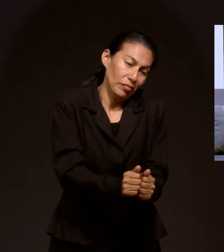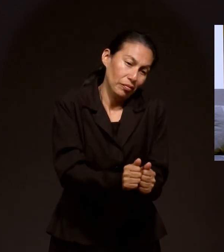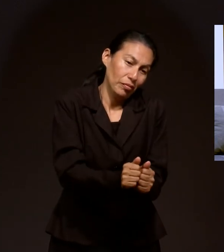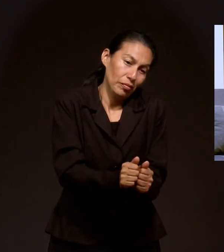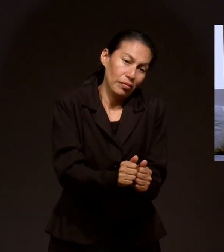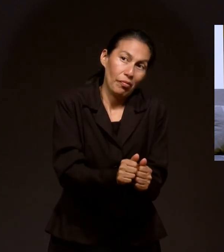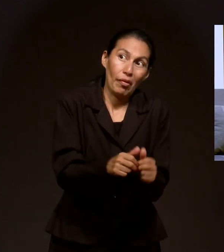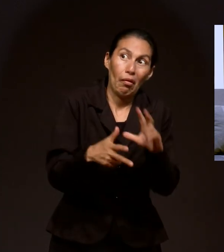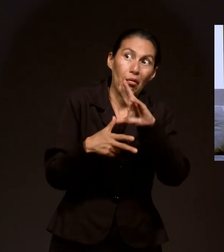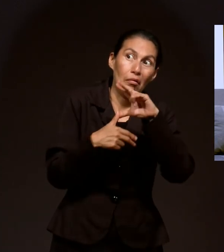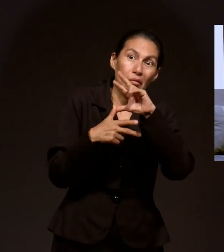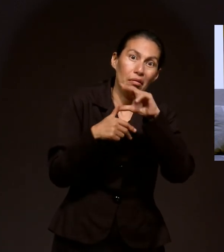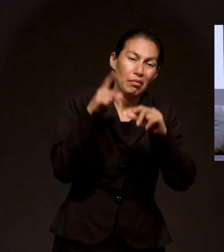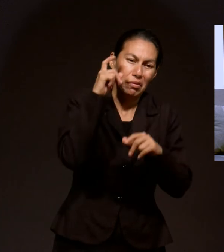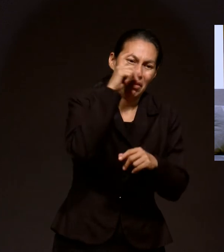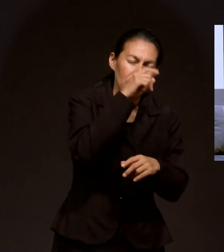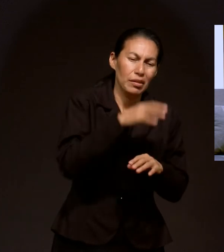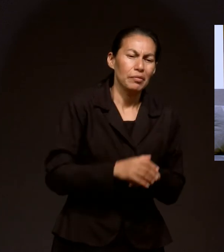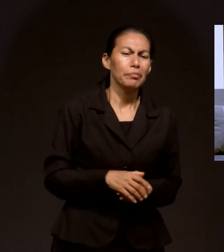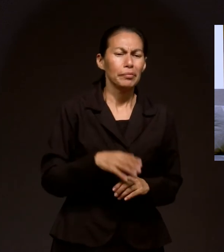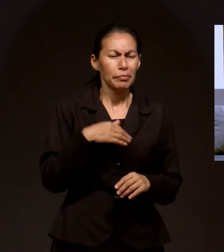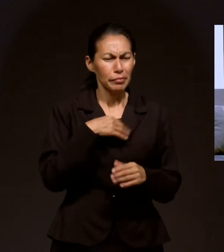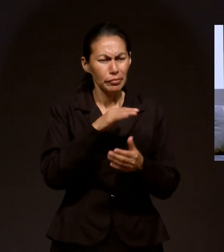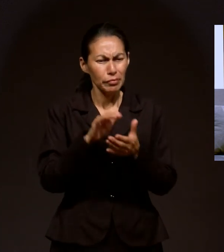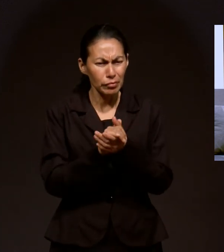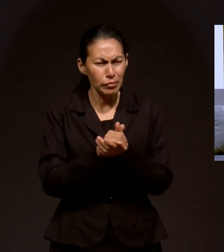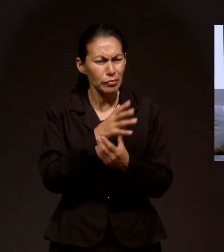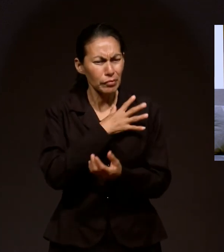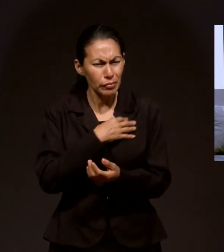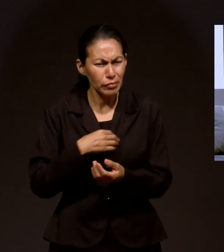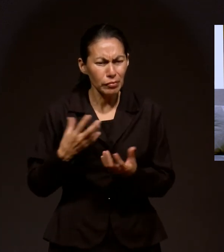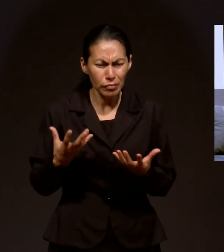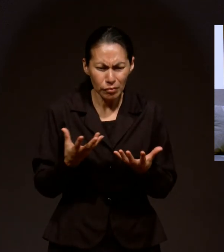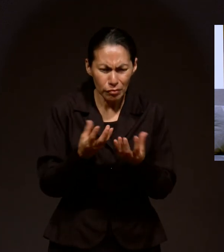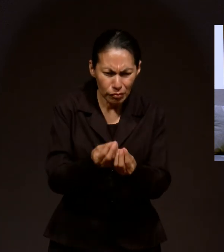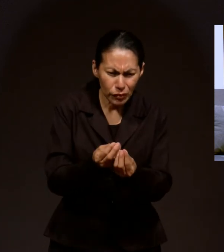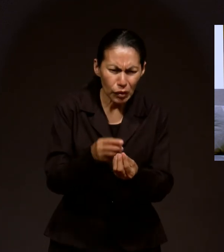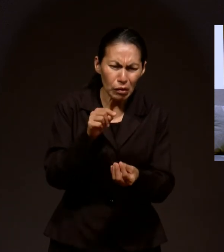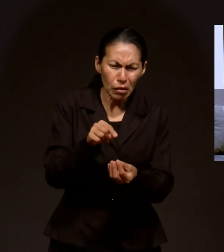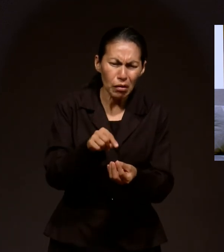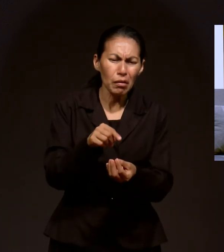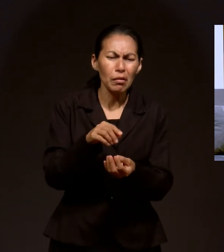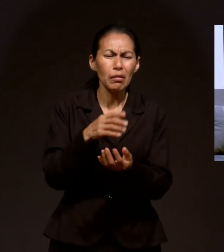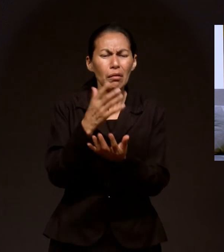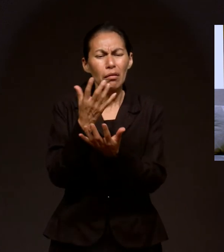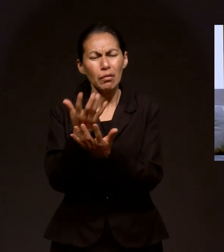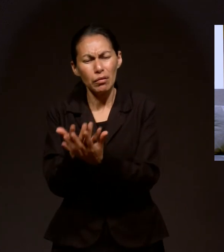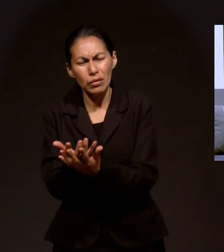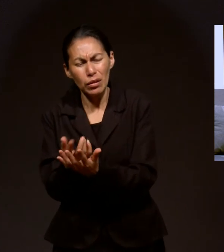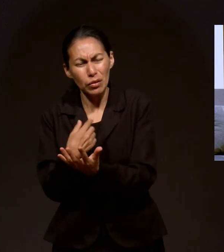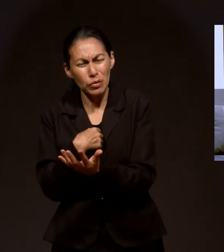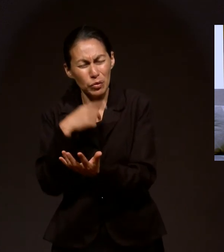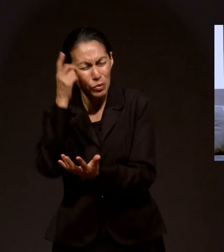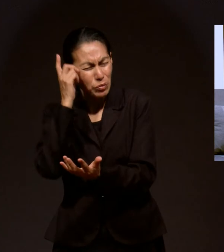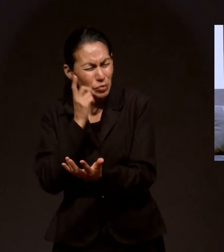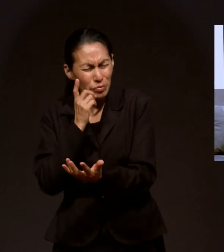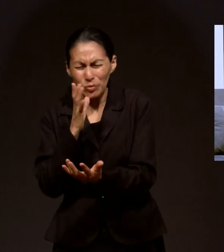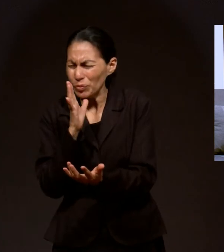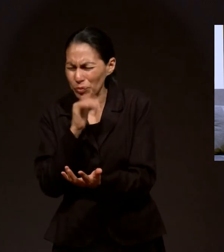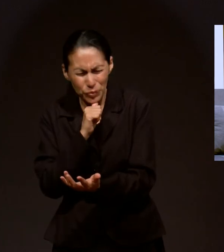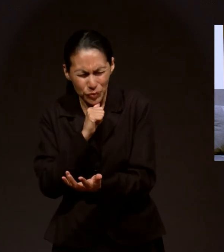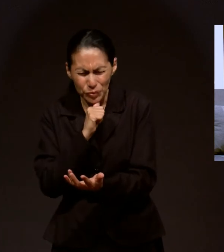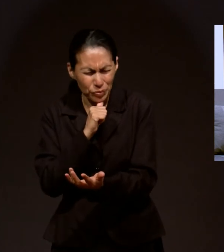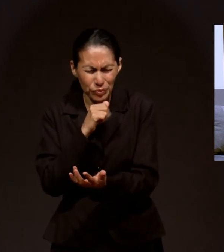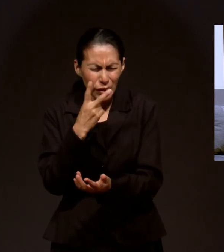llevaban los equipamentos para sobrevivir junto con mi esposa. esposa se acostaba a descansar, mis hijos y yo, pero yo no pude dormir. Yo sentí